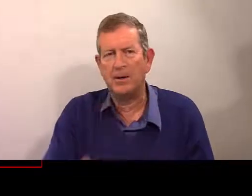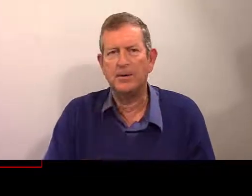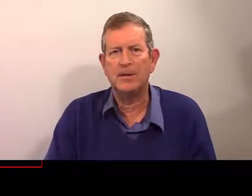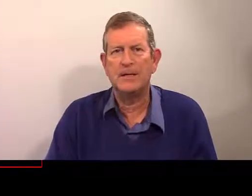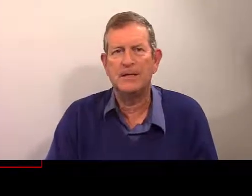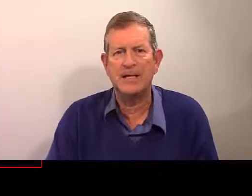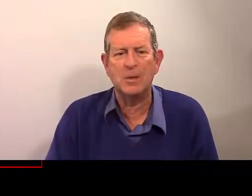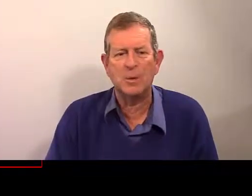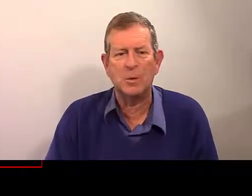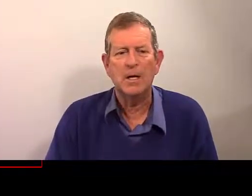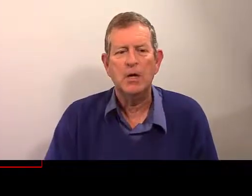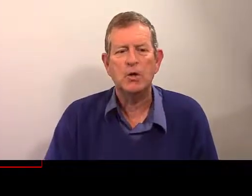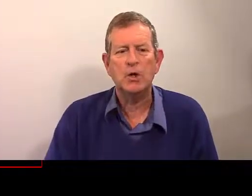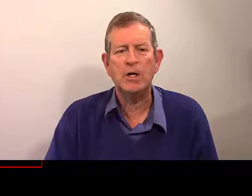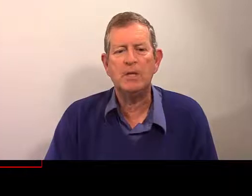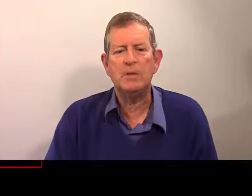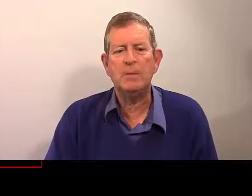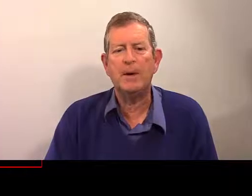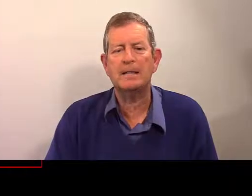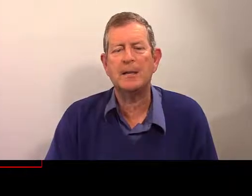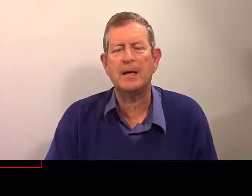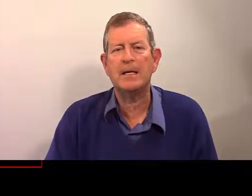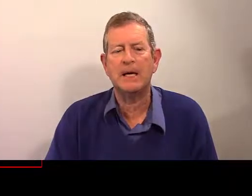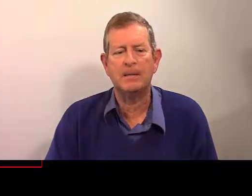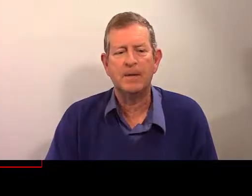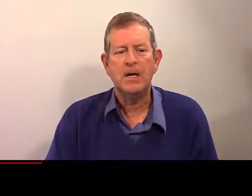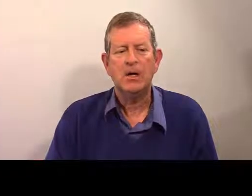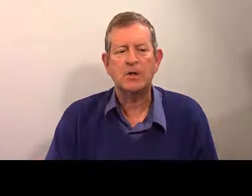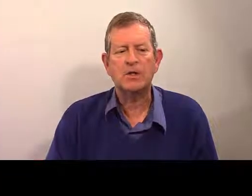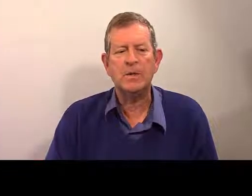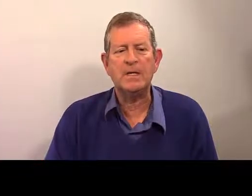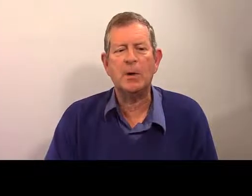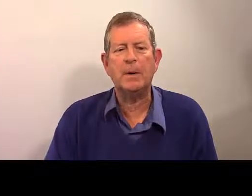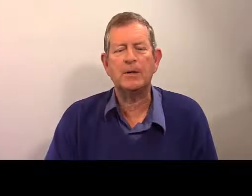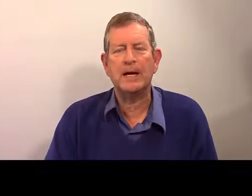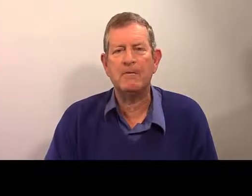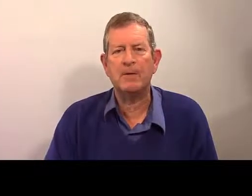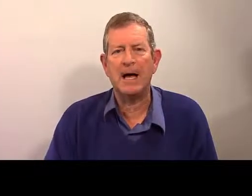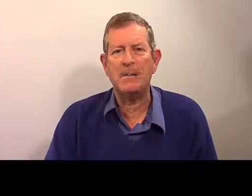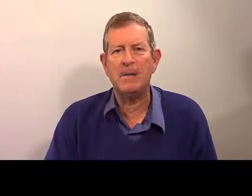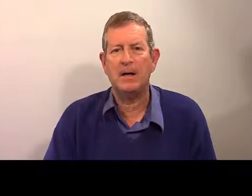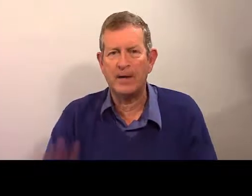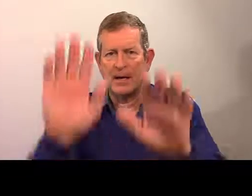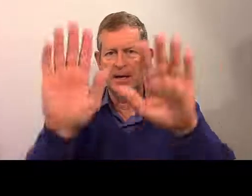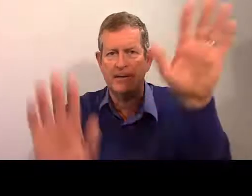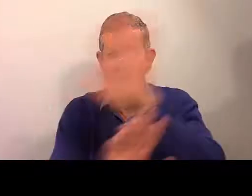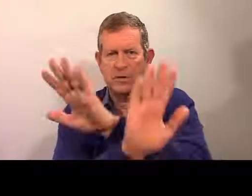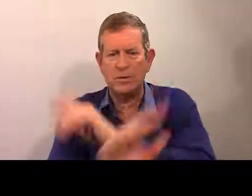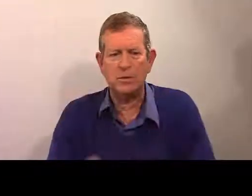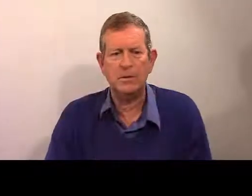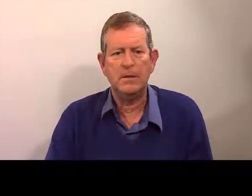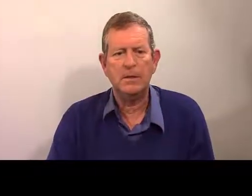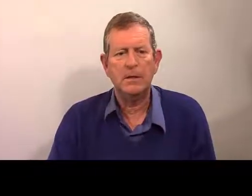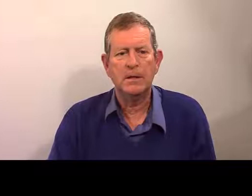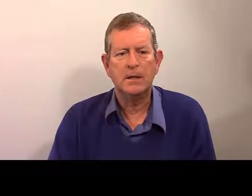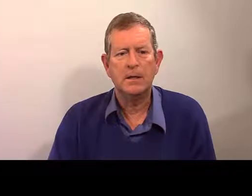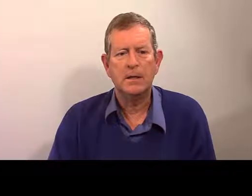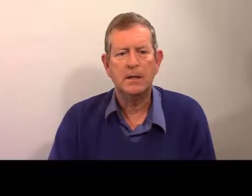parle dans ces leçons. « Je ne suis pas américain. » Ensuite, en parlant de la femme, avec l'inversion...